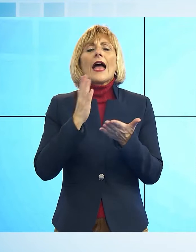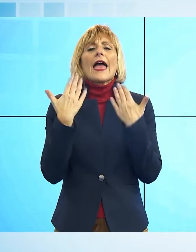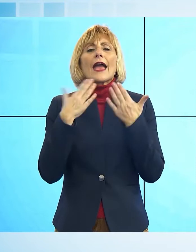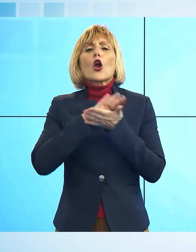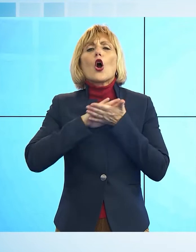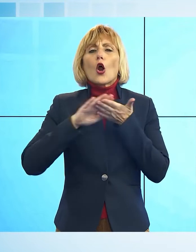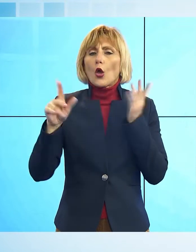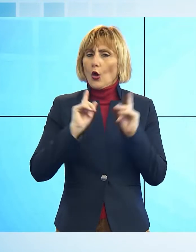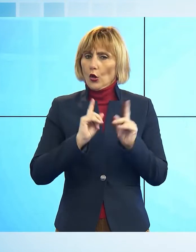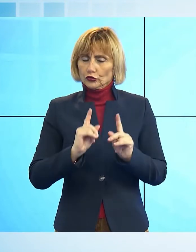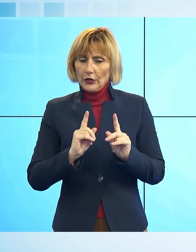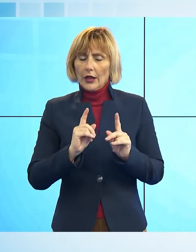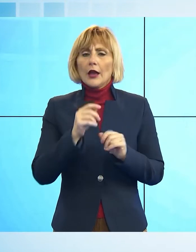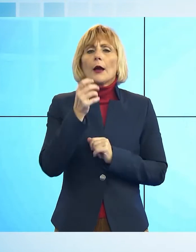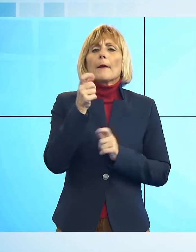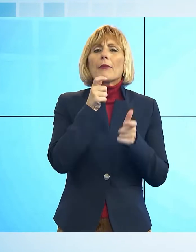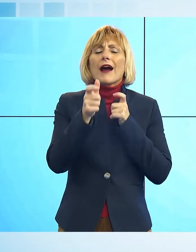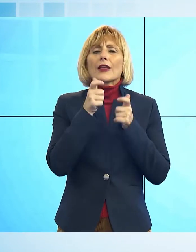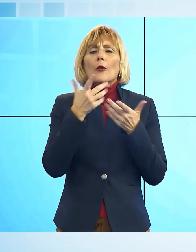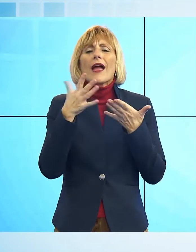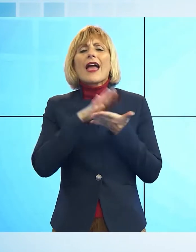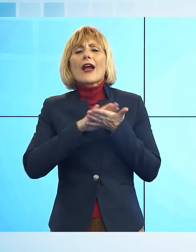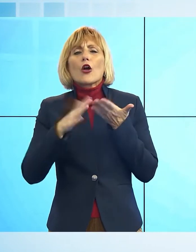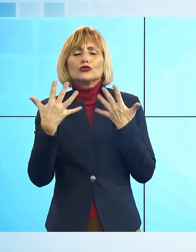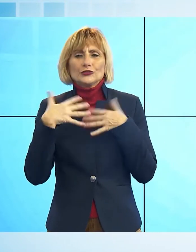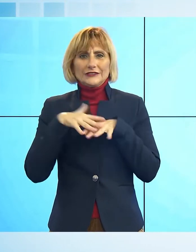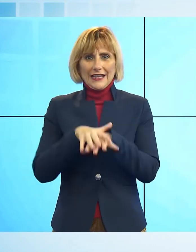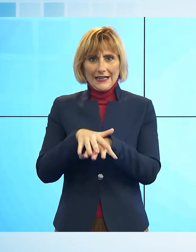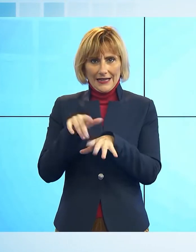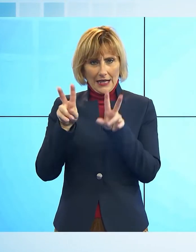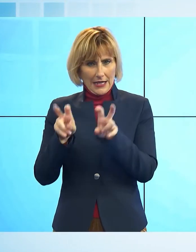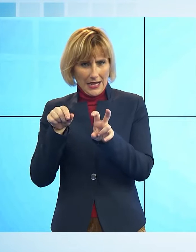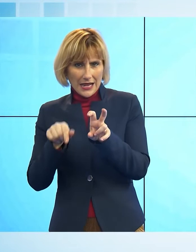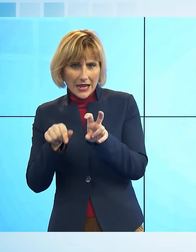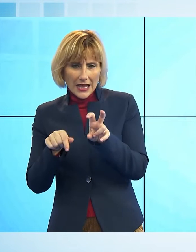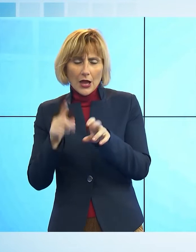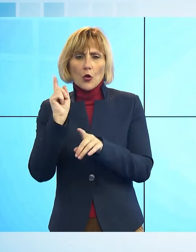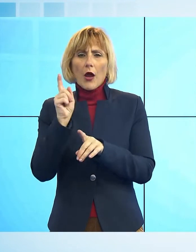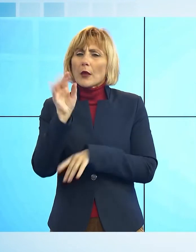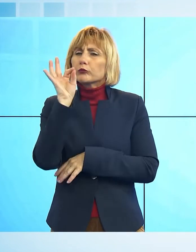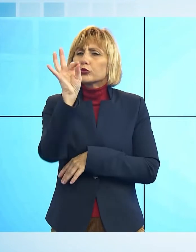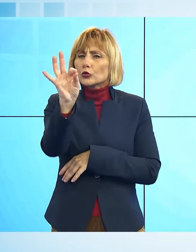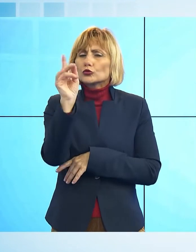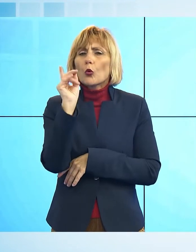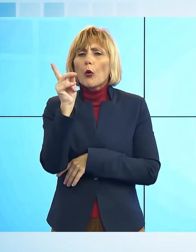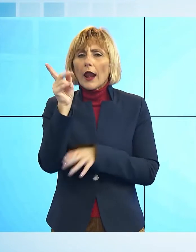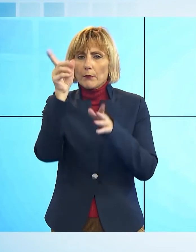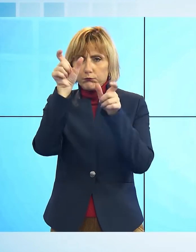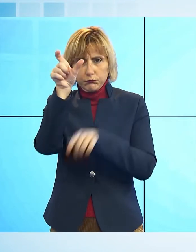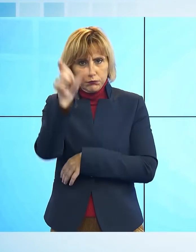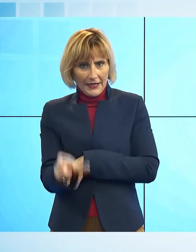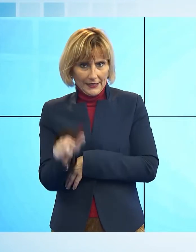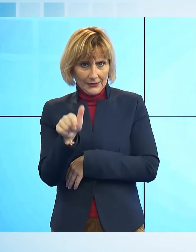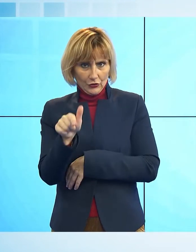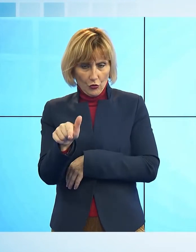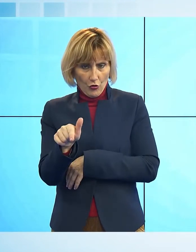oggi si parla di un'ecologia integrale che ha come punto fondamentale la persona, quindi la persona che